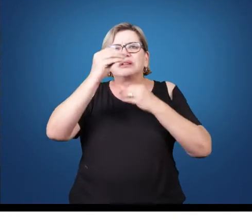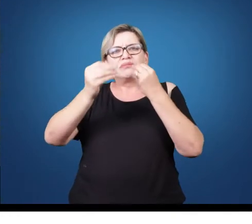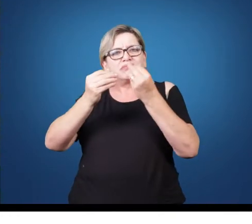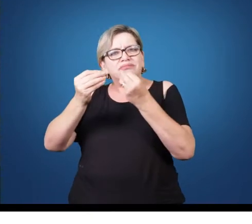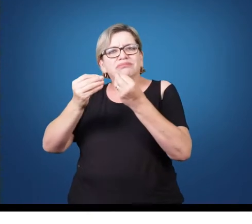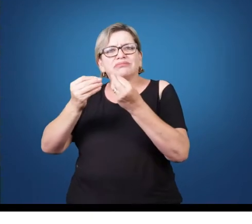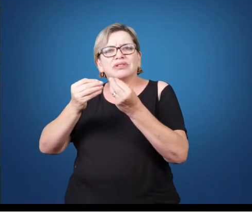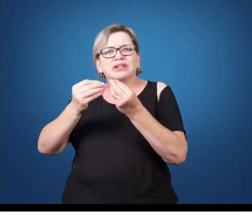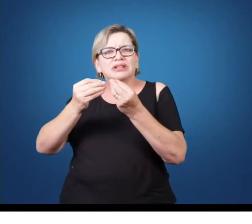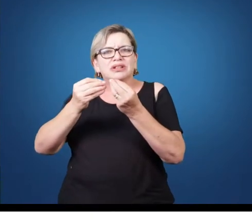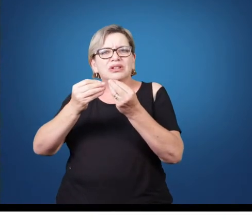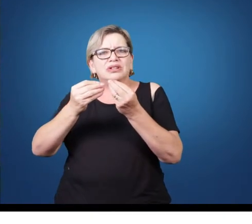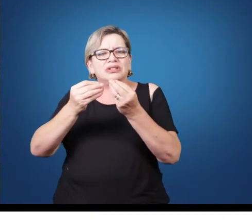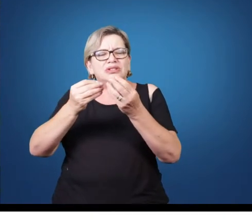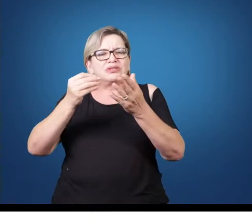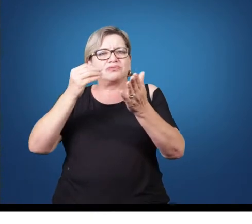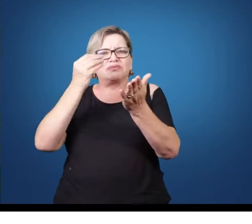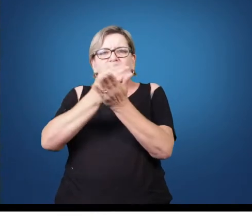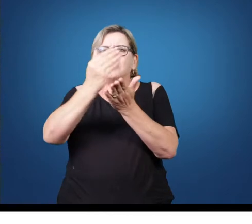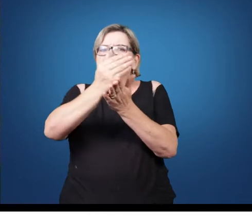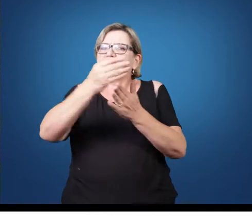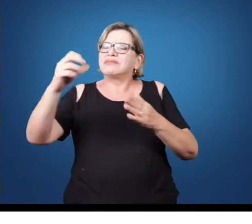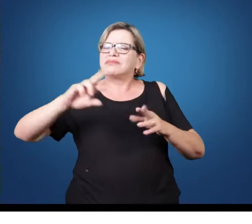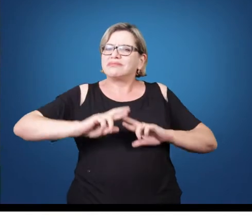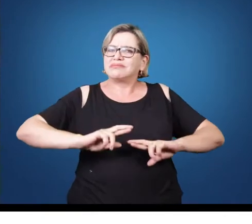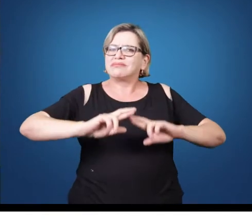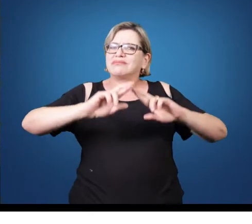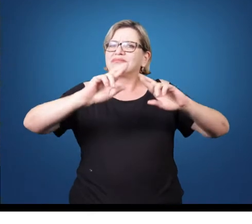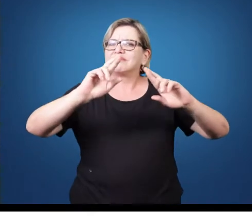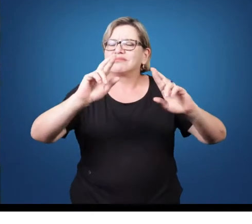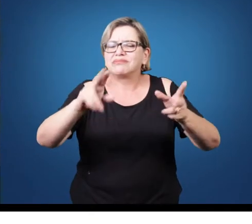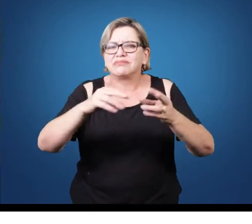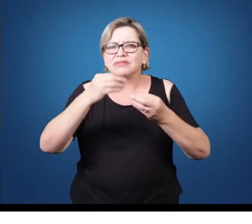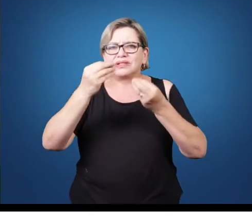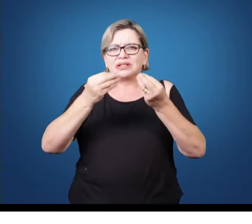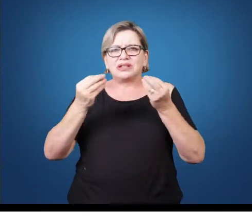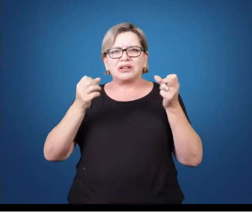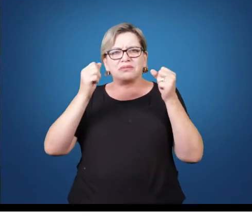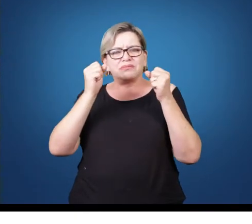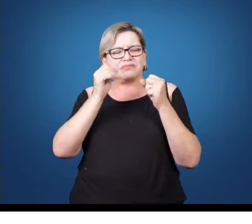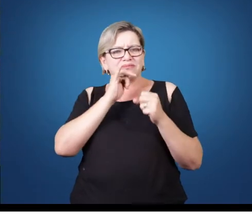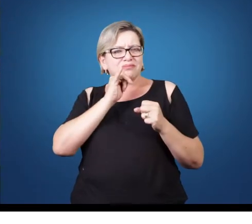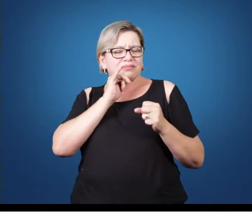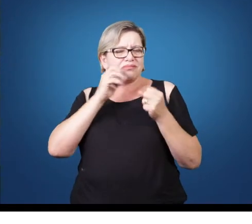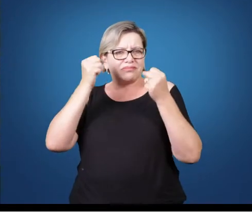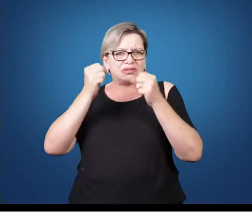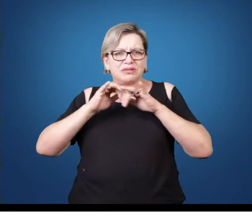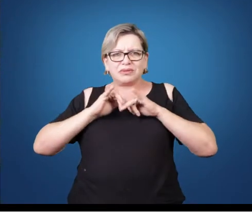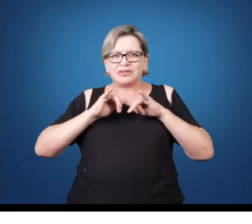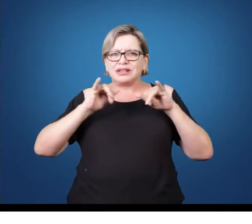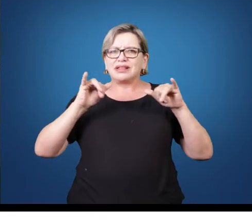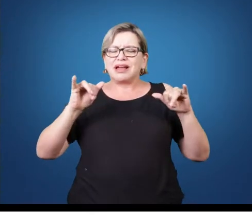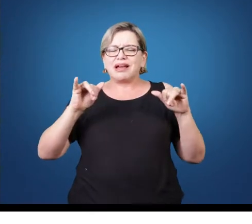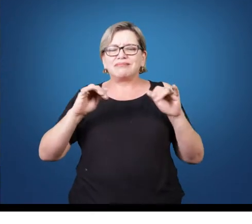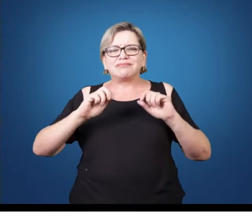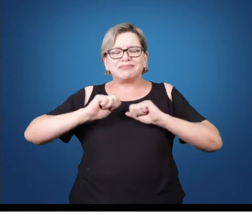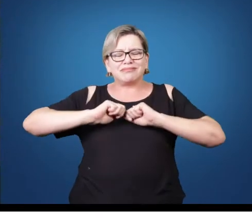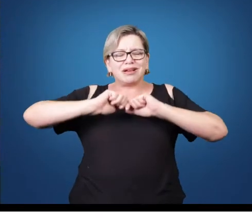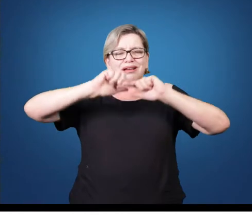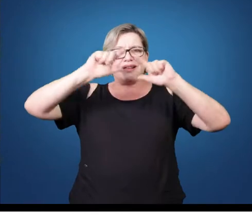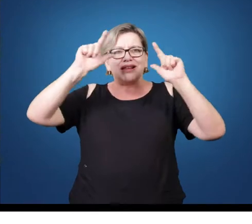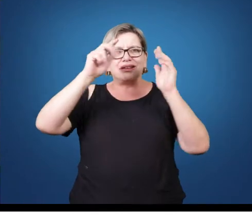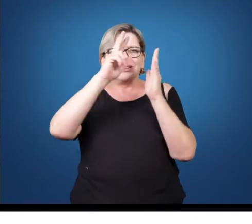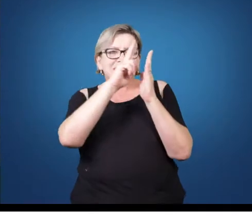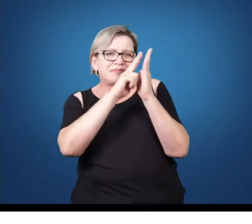no final do século XIX e começo do século XX por parte dos músicos. A gente, por exemplo, tem claramente, talvez o exemplo mais evidente na